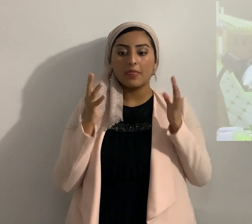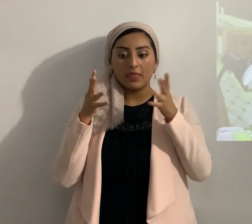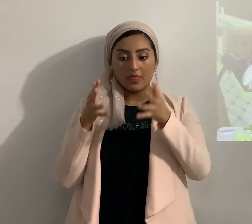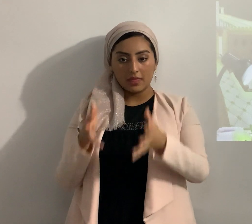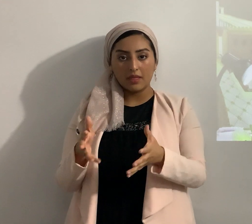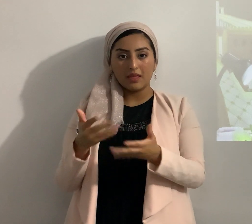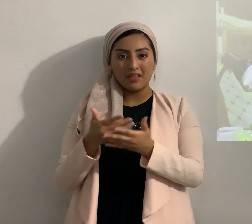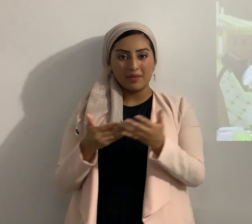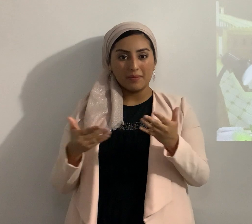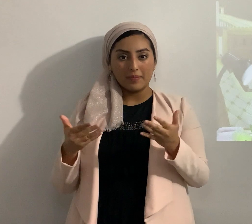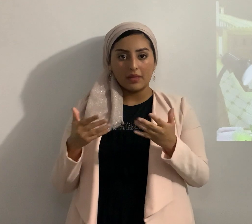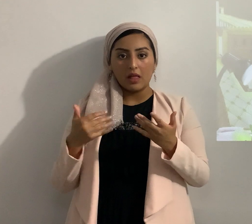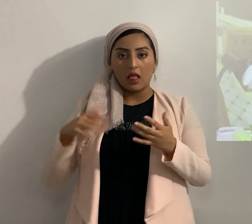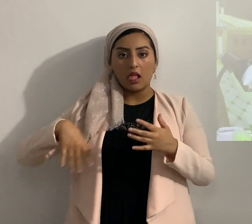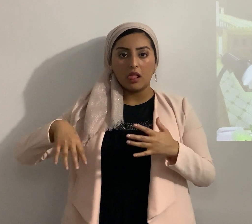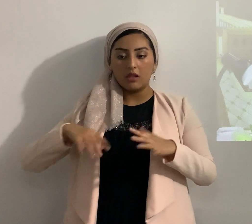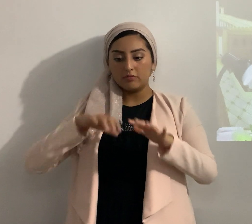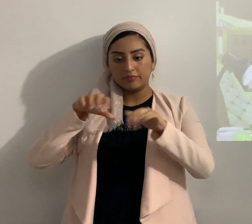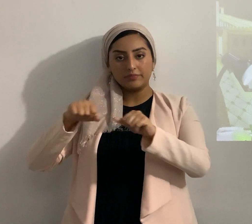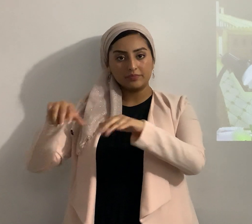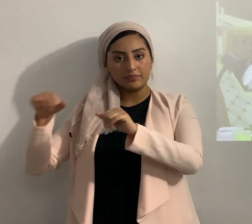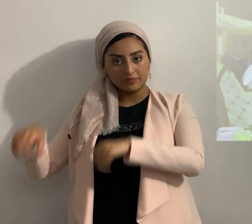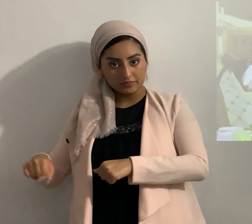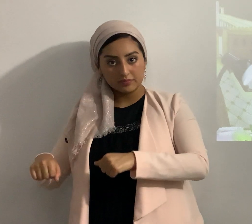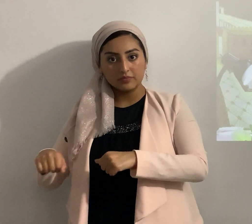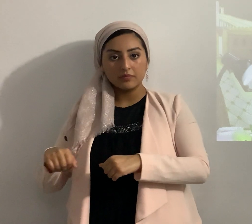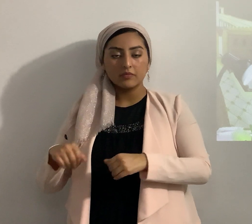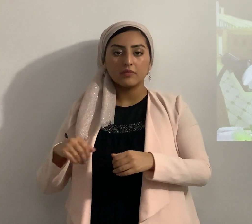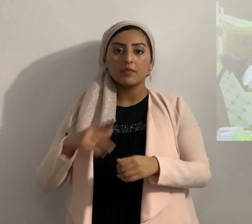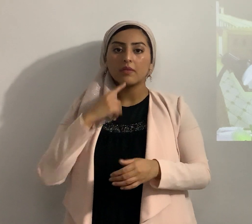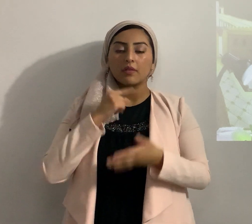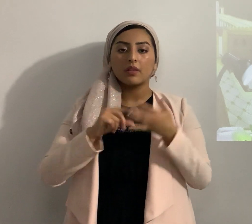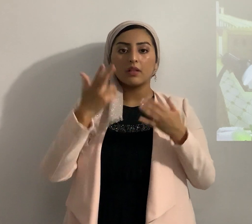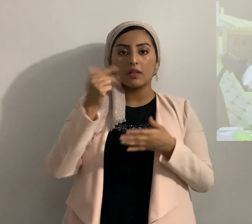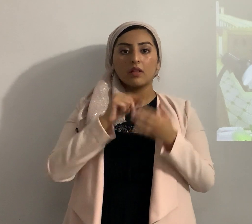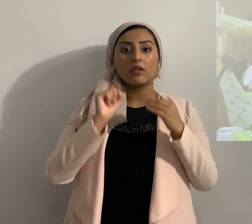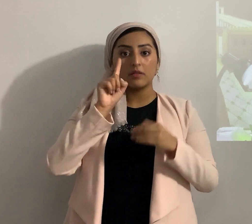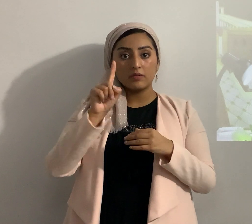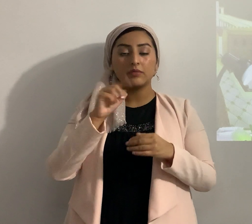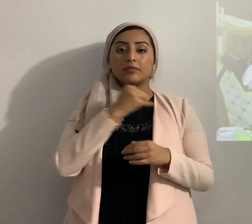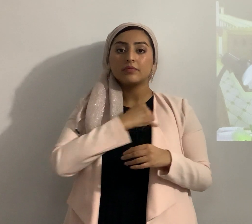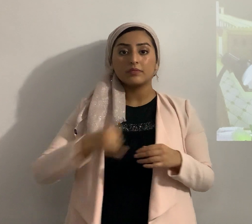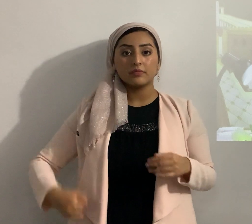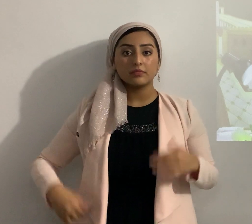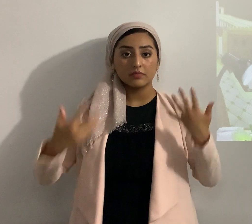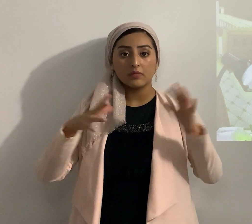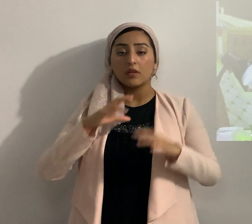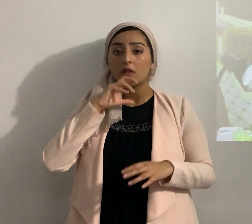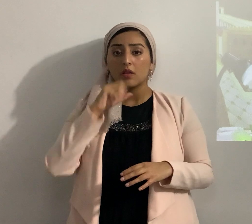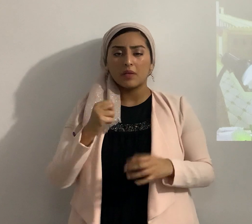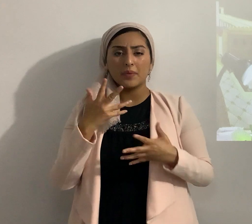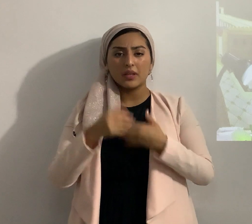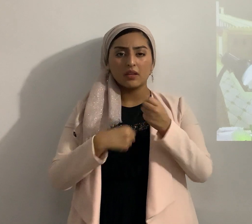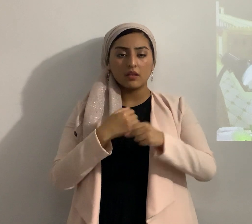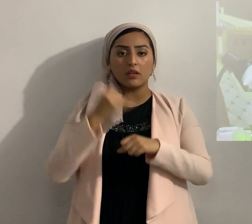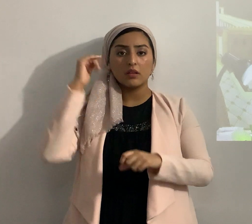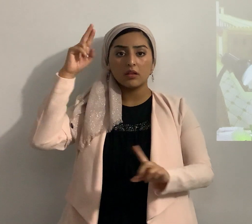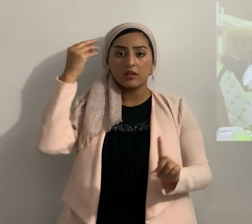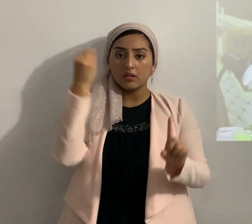territorio por conquistar a ver ahí adelantito 13 1 siendo Josué ya viejo entrando en años Yahweh le dijo tú eres ya